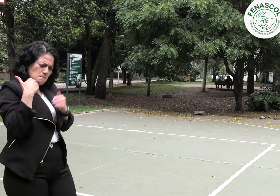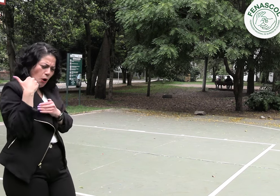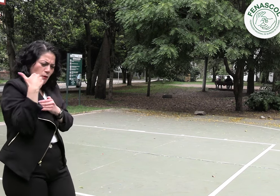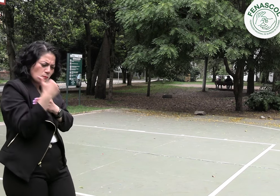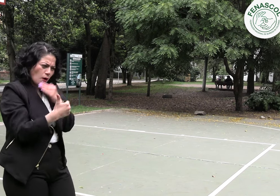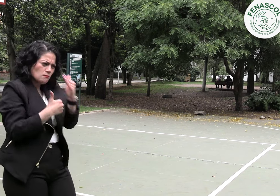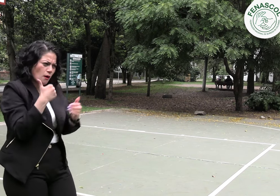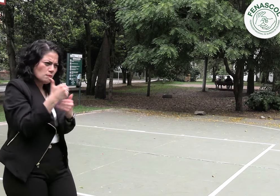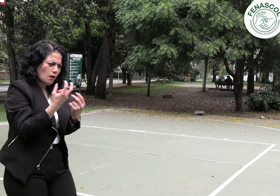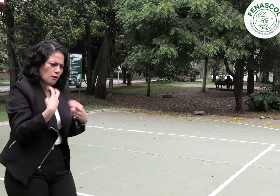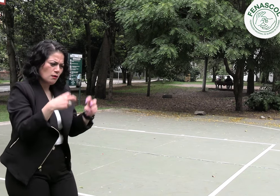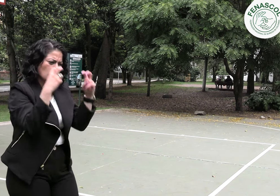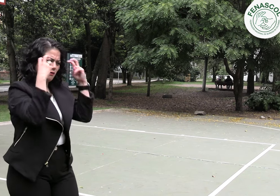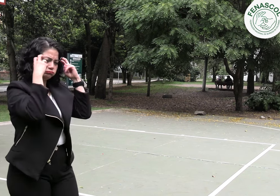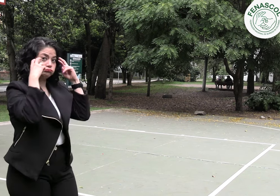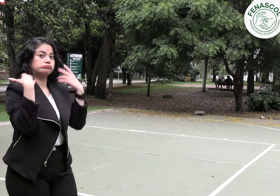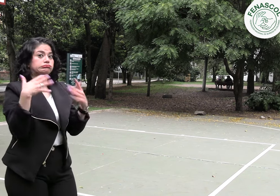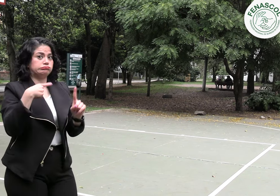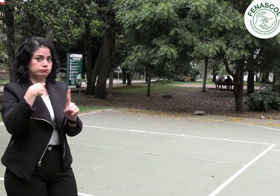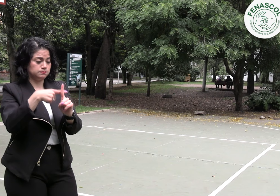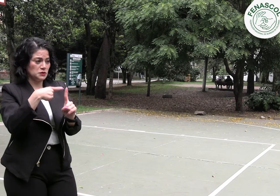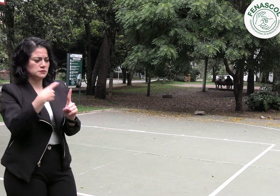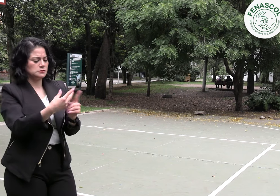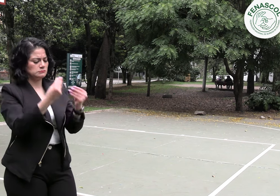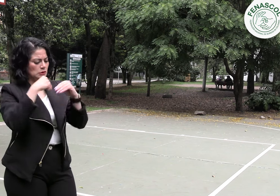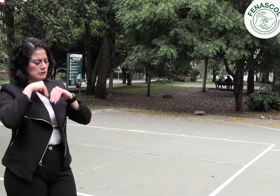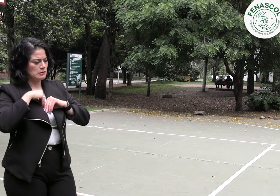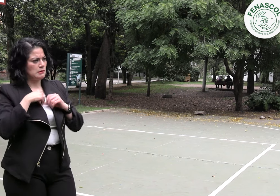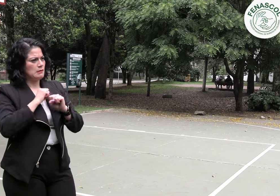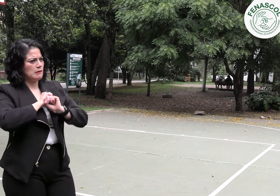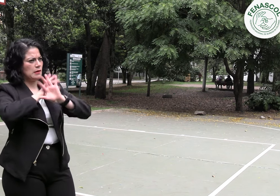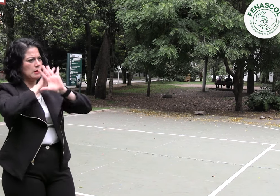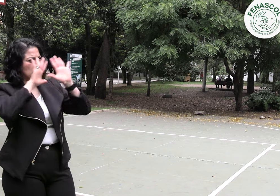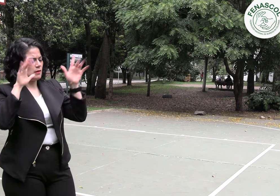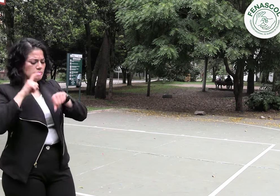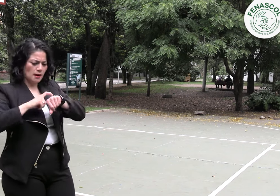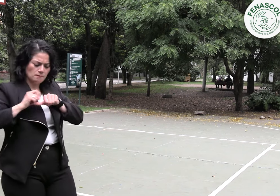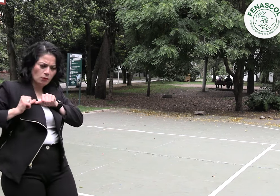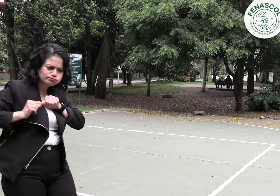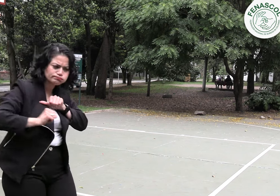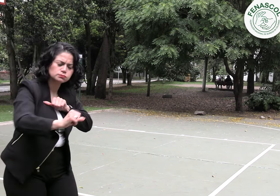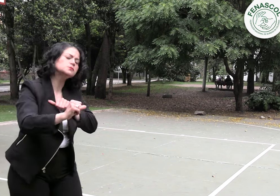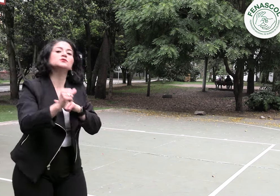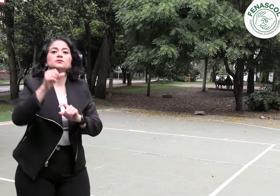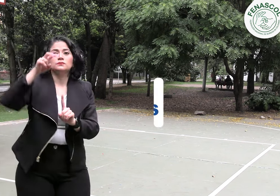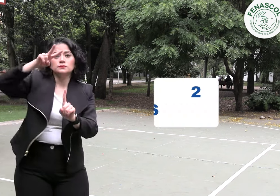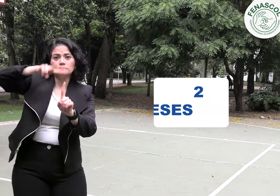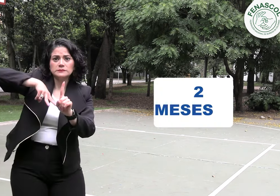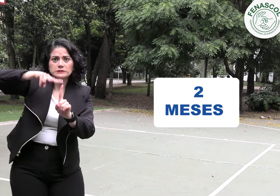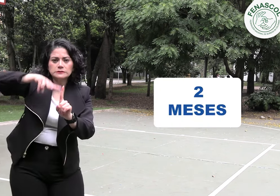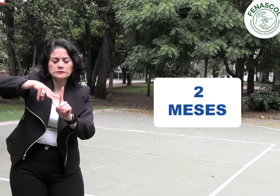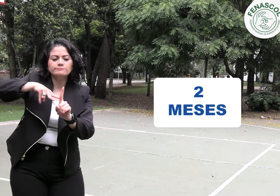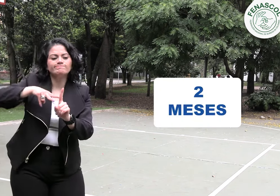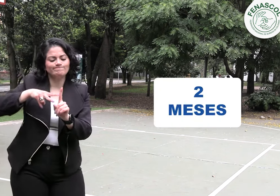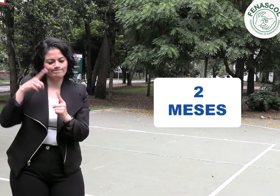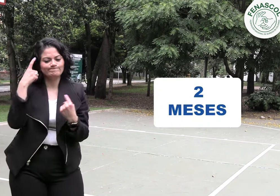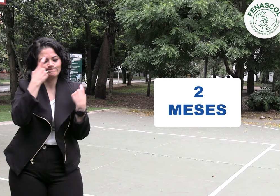demostrado una apropiación positiva del conocimiento. La duración de la capacitación es de dos meses, durante los cuales los